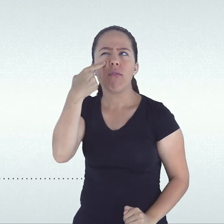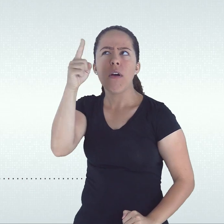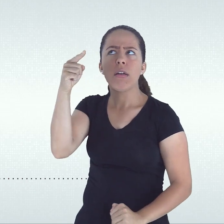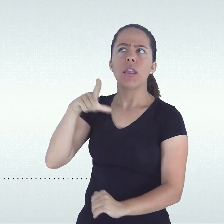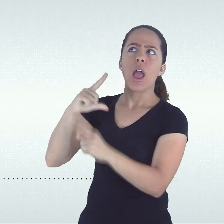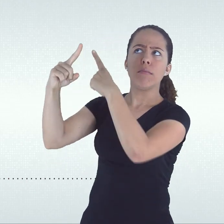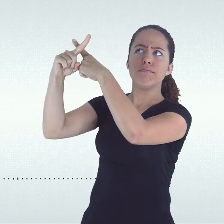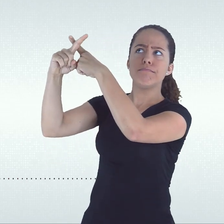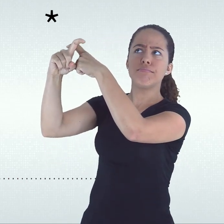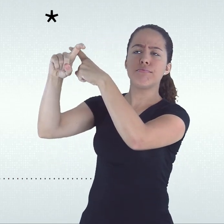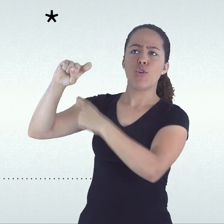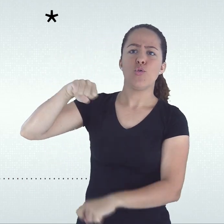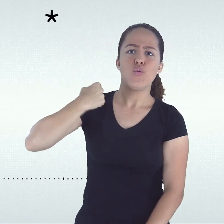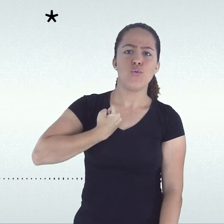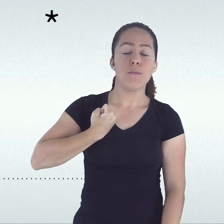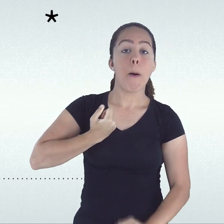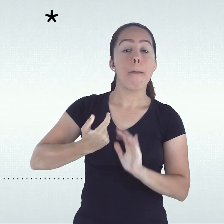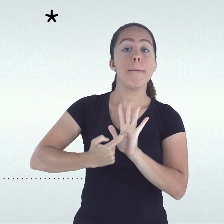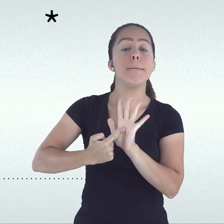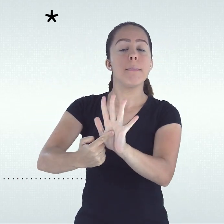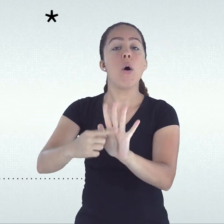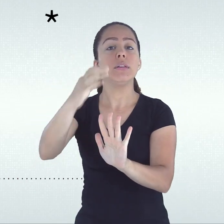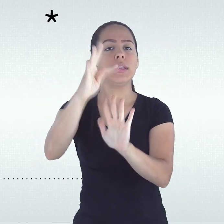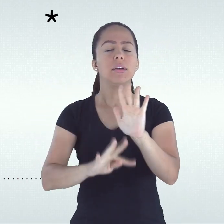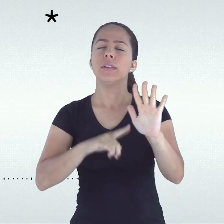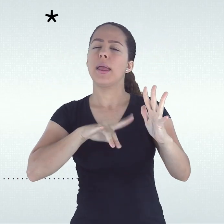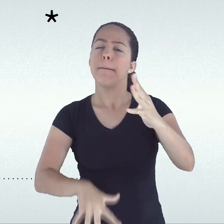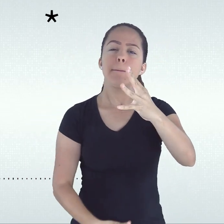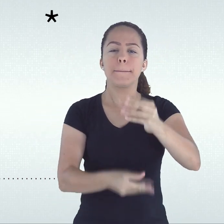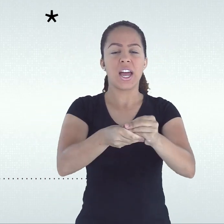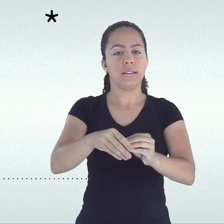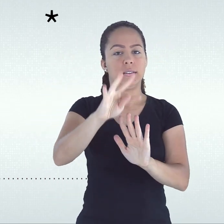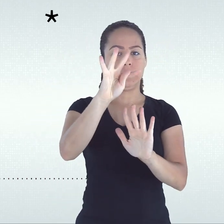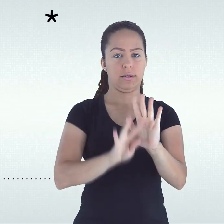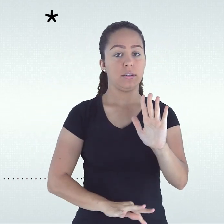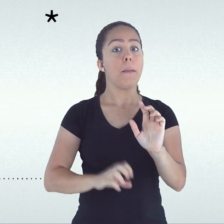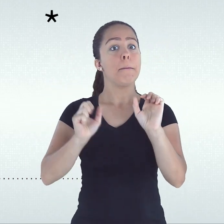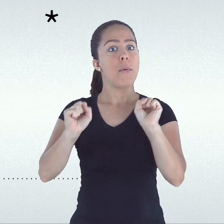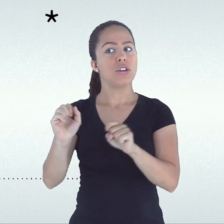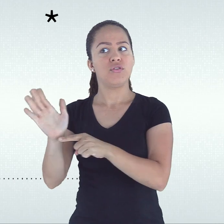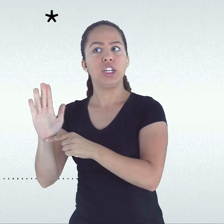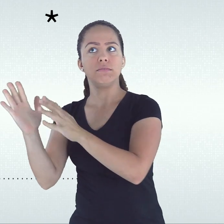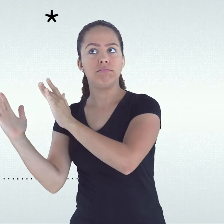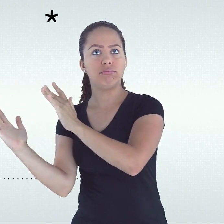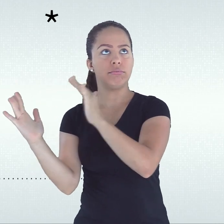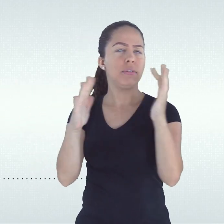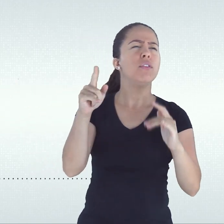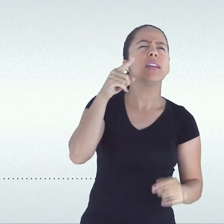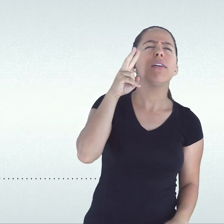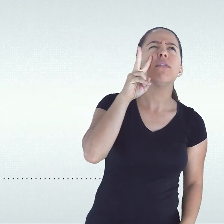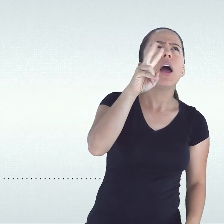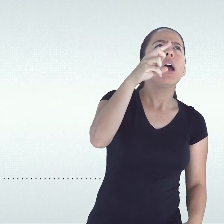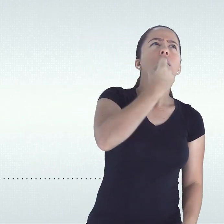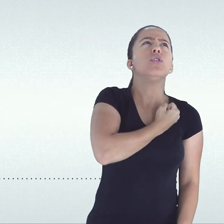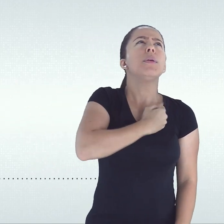um som que identifica notas adicionais ao texto, que podem ser ouvidas ao final desta gravação.